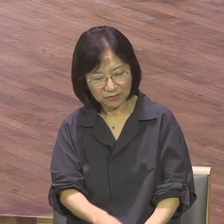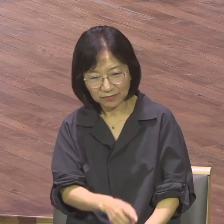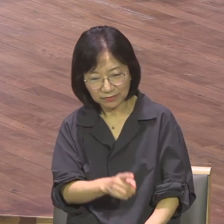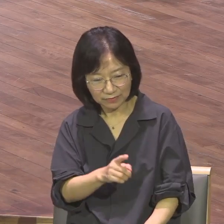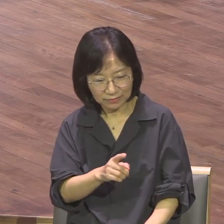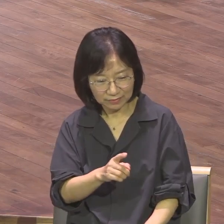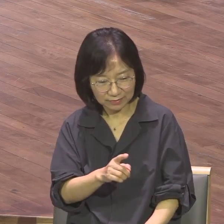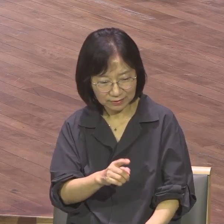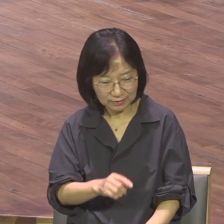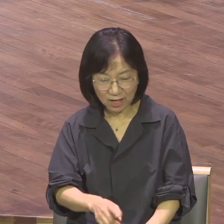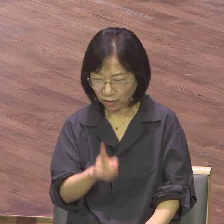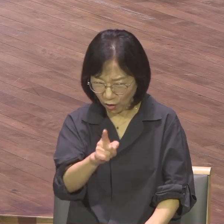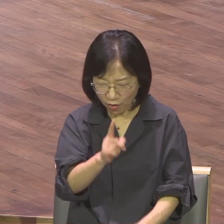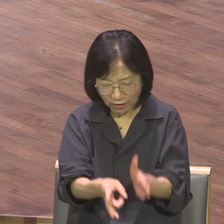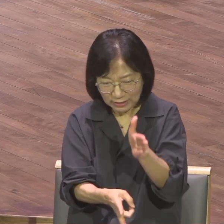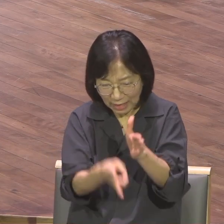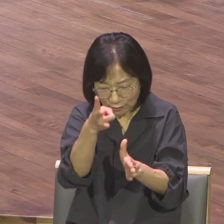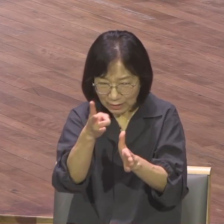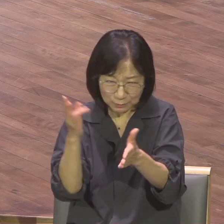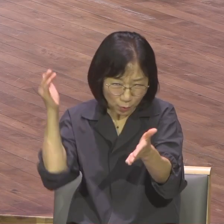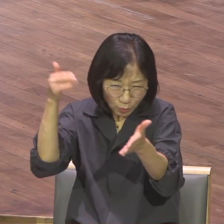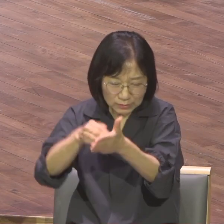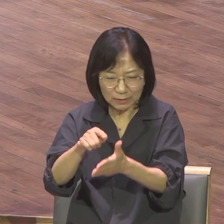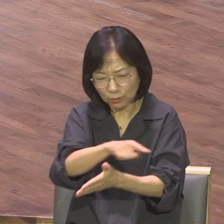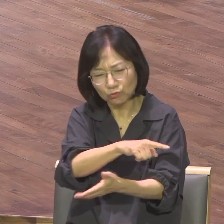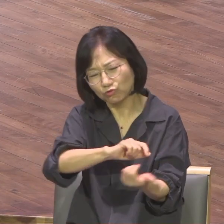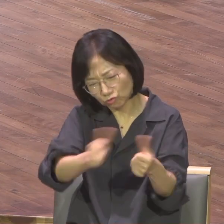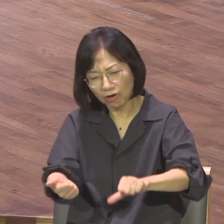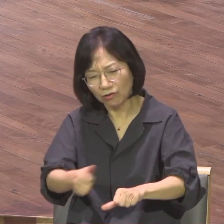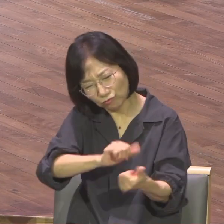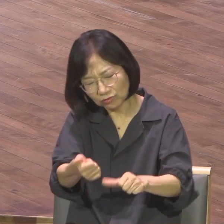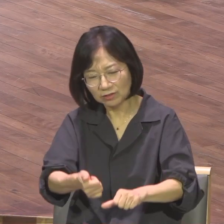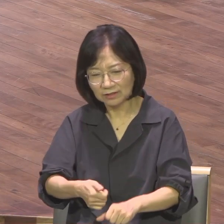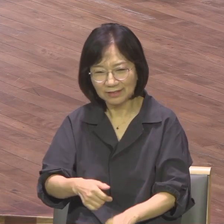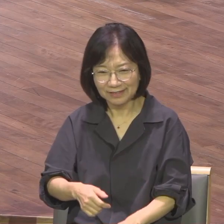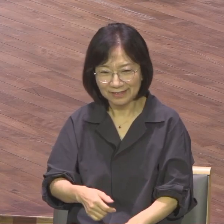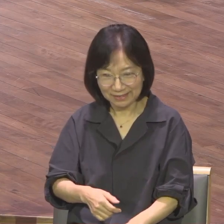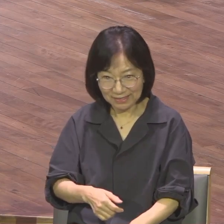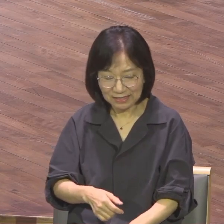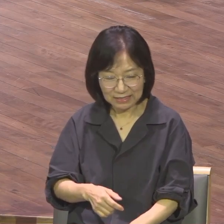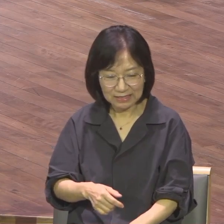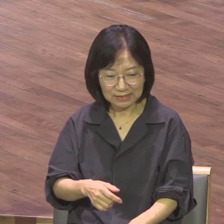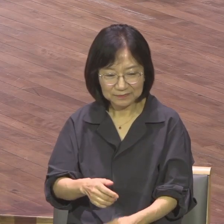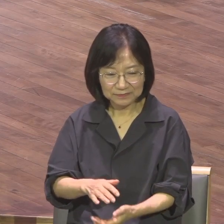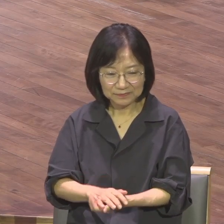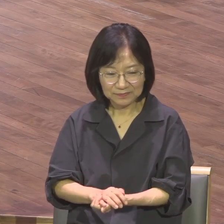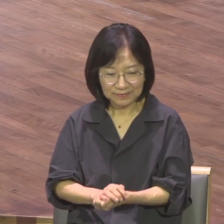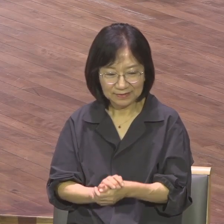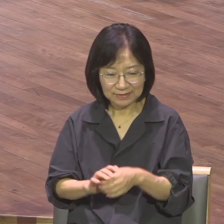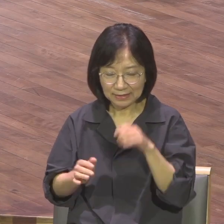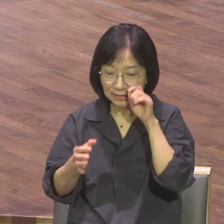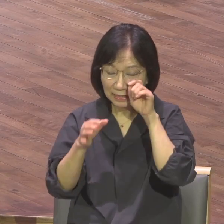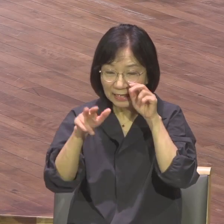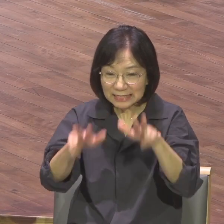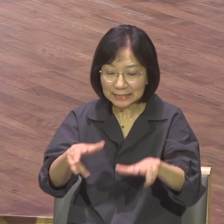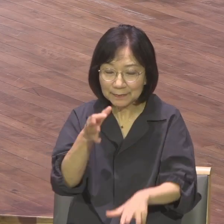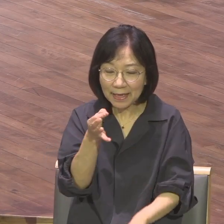반드시 죽게 될 것이다. 지금 예루살렘 가기 전에 에베소 교회 장로들을 불러놓고 제자들을 불러놓고 지금 고백한 내용이에요.